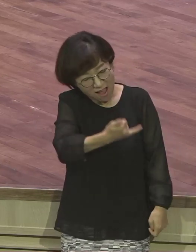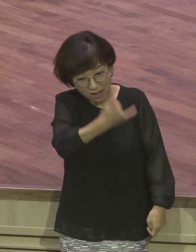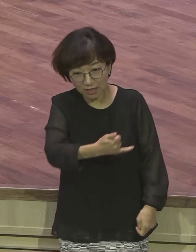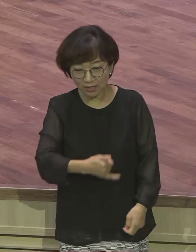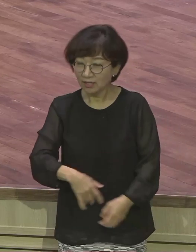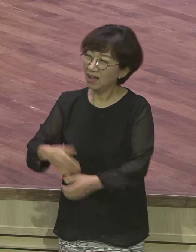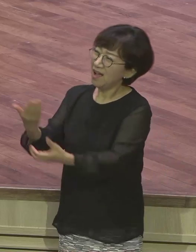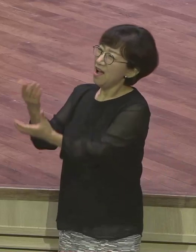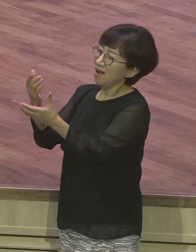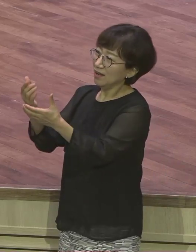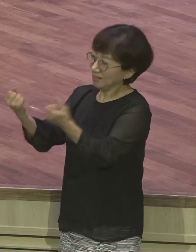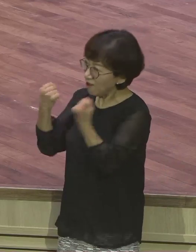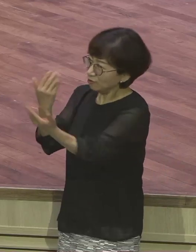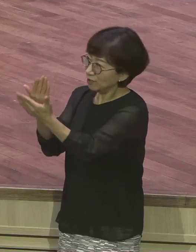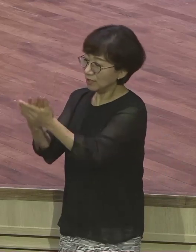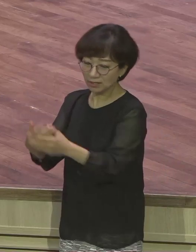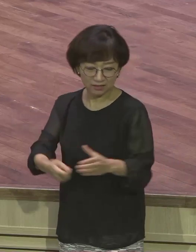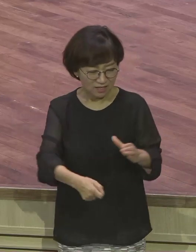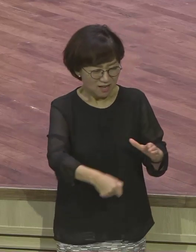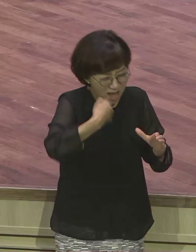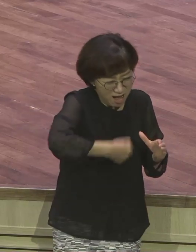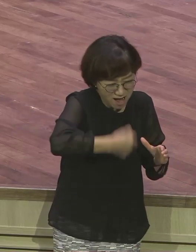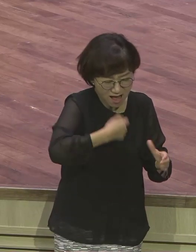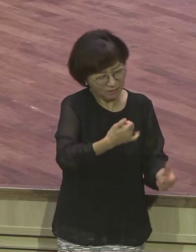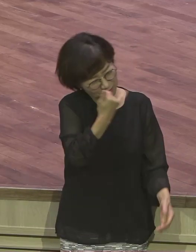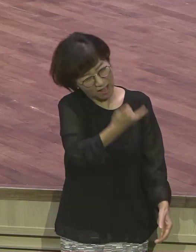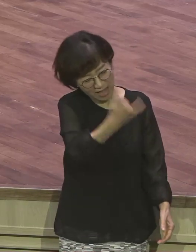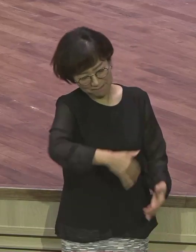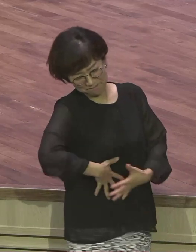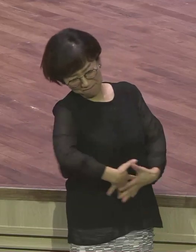쏟아도 안 돼서 또 먹고 또 먹고 쏟아도 또 먹고 배가 터지도록 나와가지고